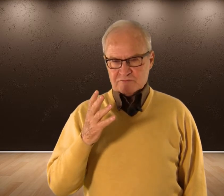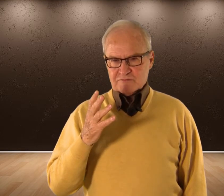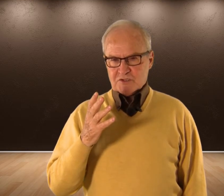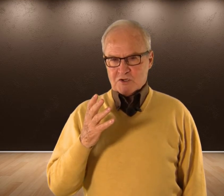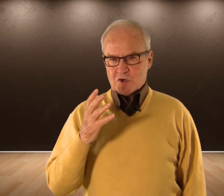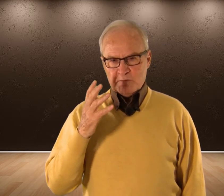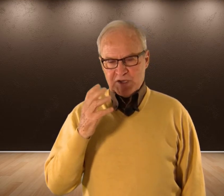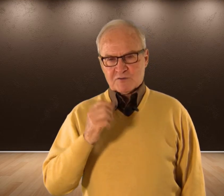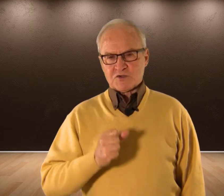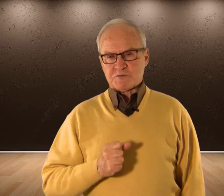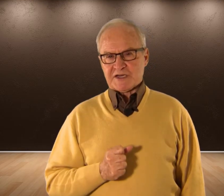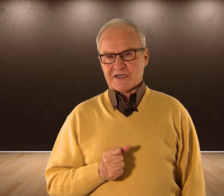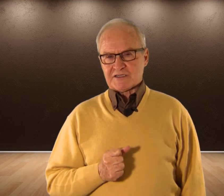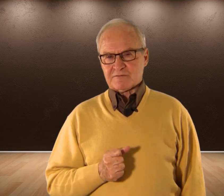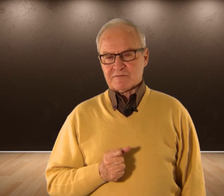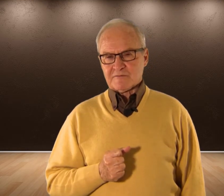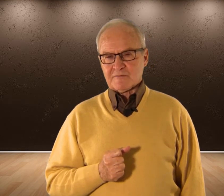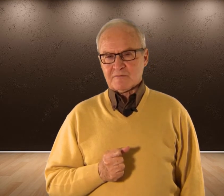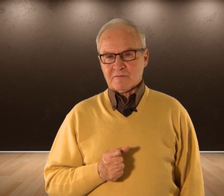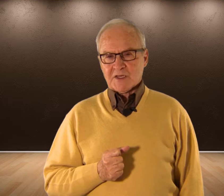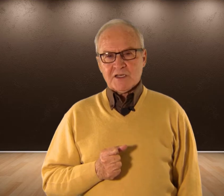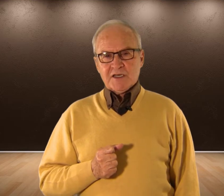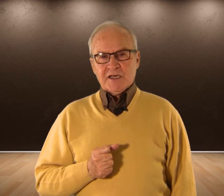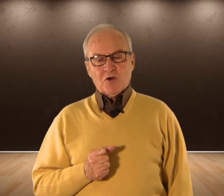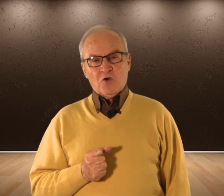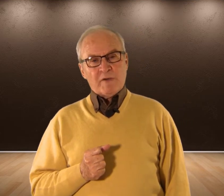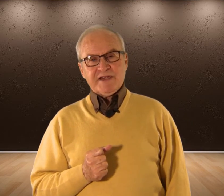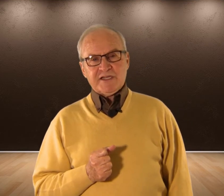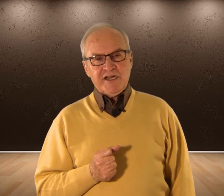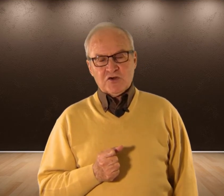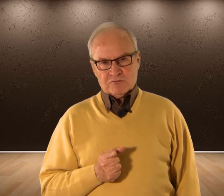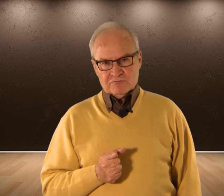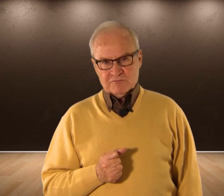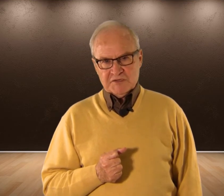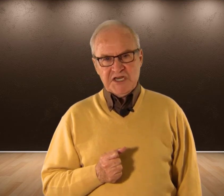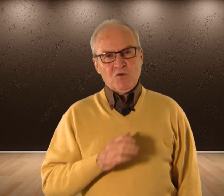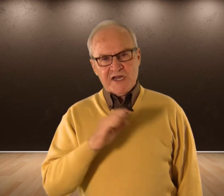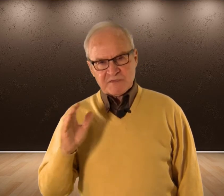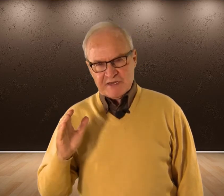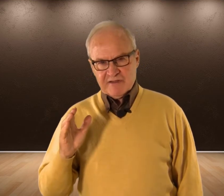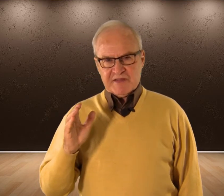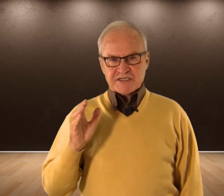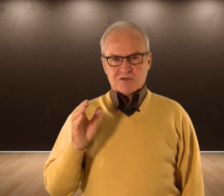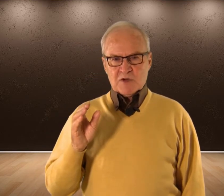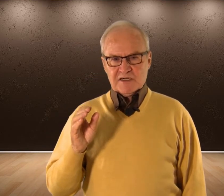Rompieron con sus parejas No habían tenido Ninguna experiencia sexual